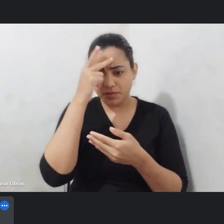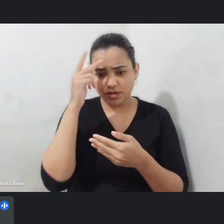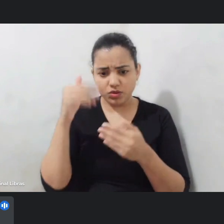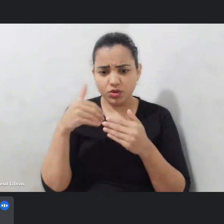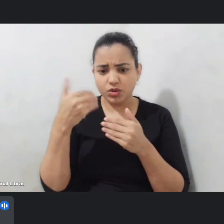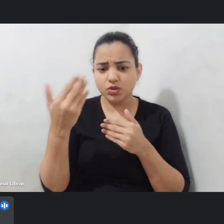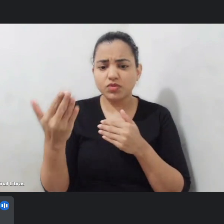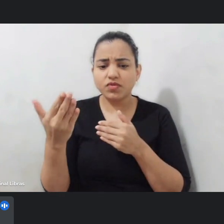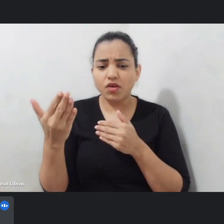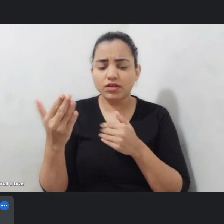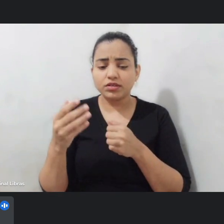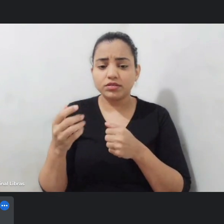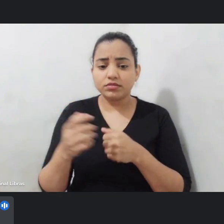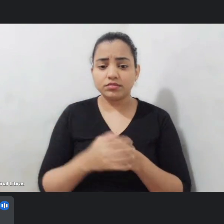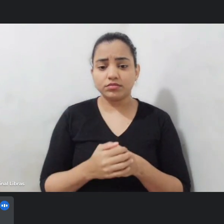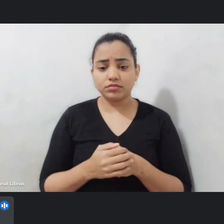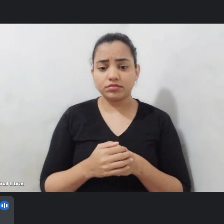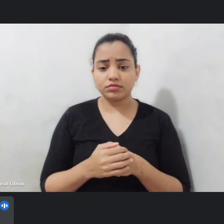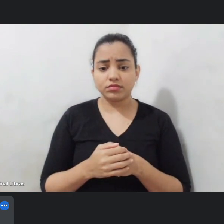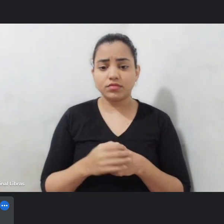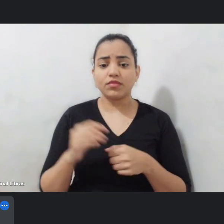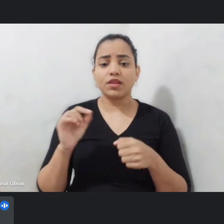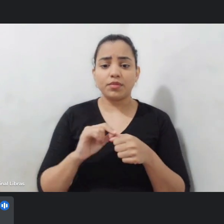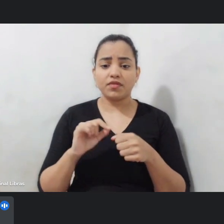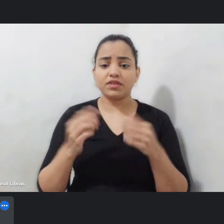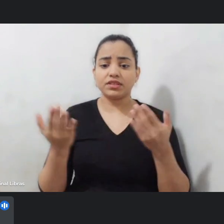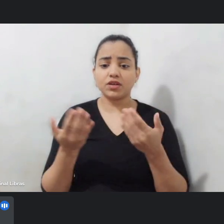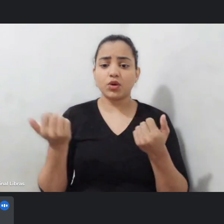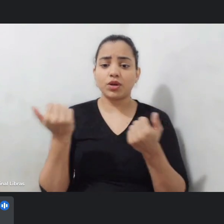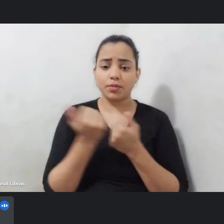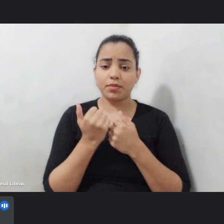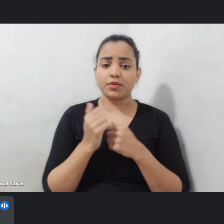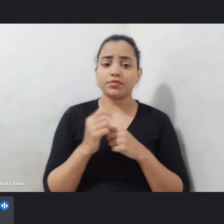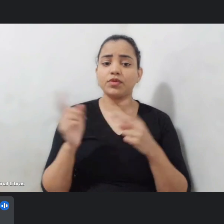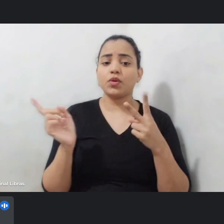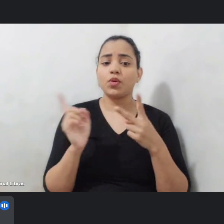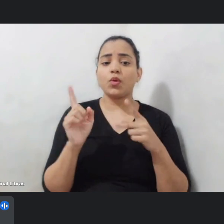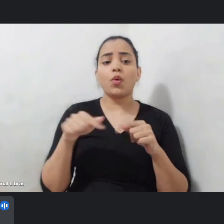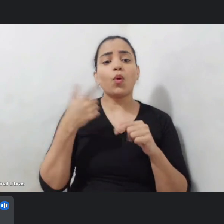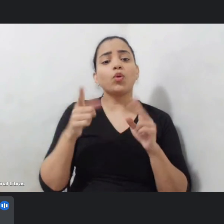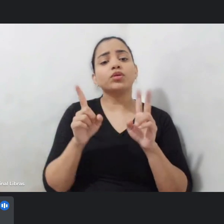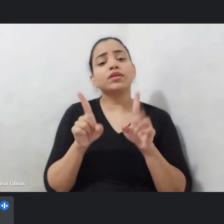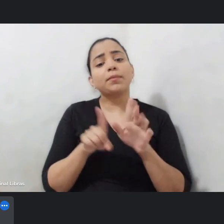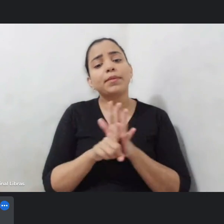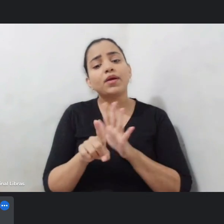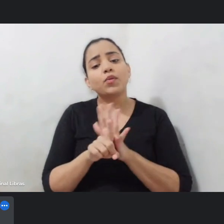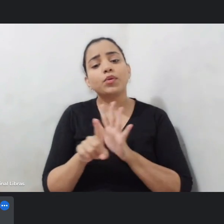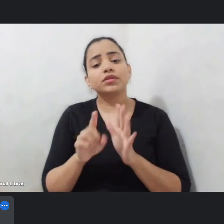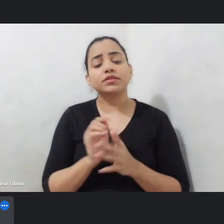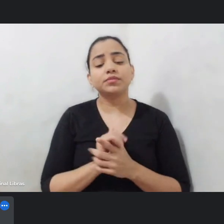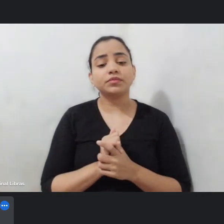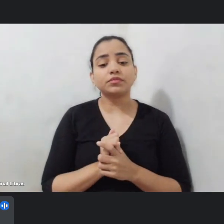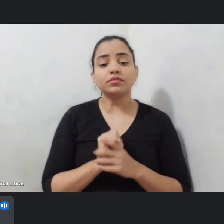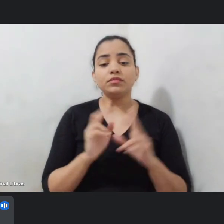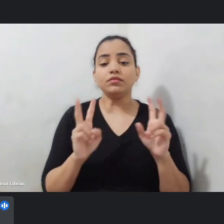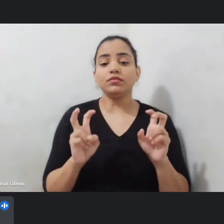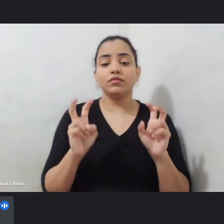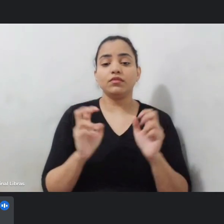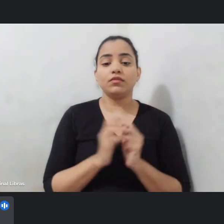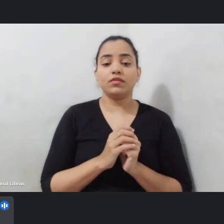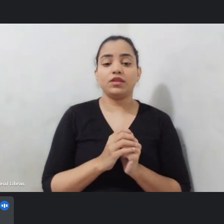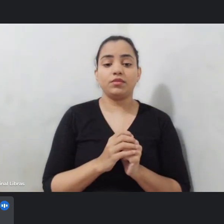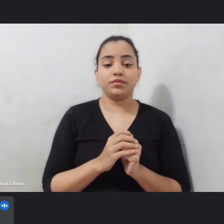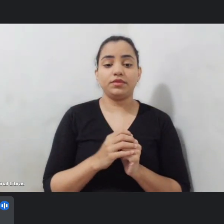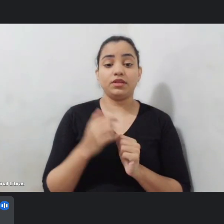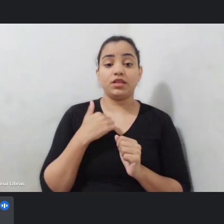esse nosso apoio outra questão é sobre eu sou do